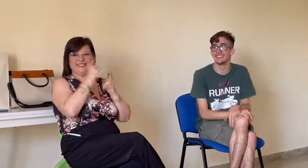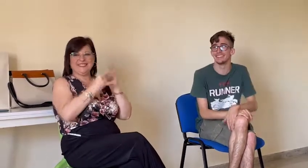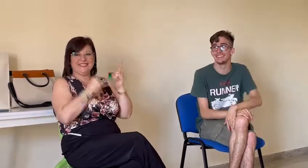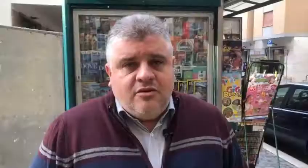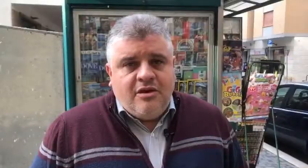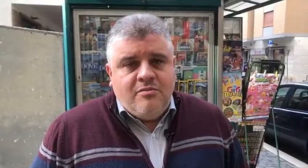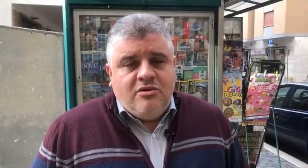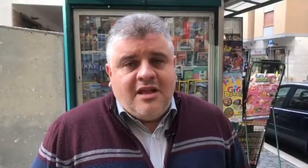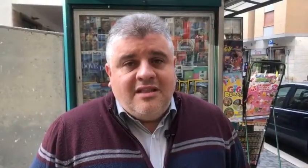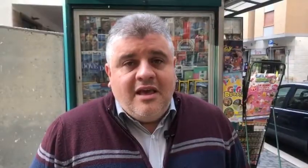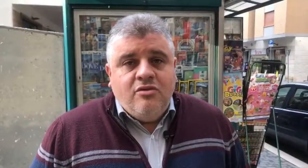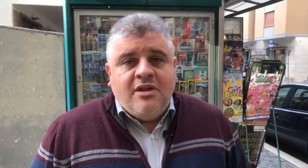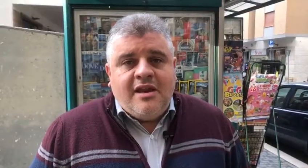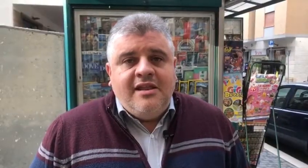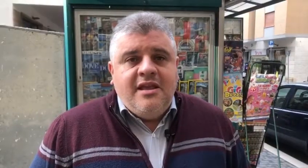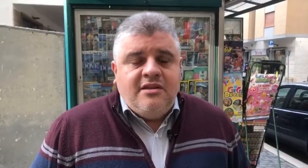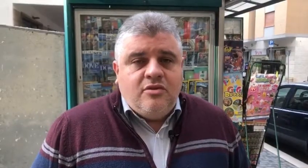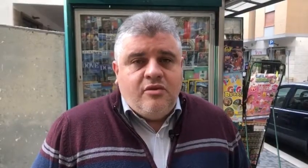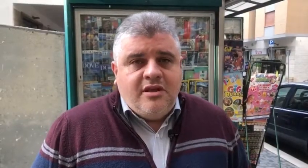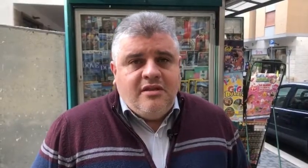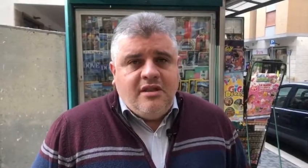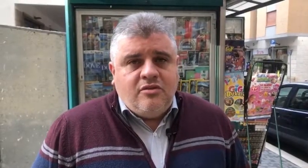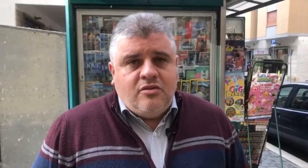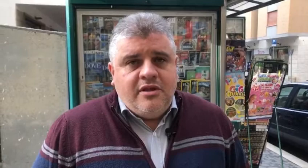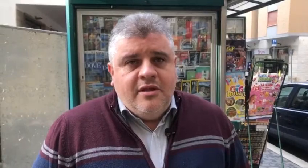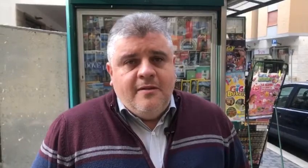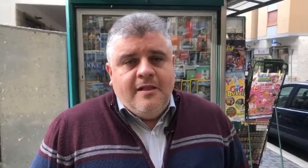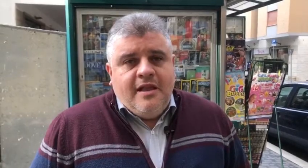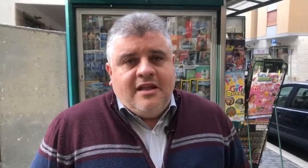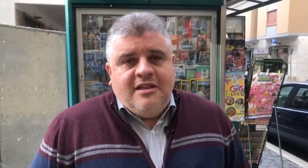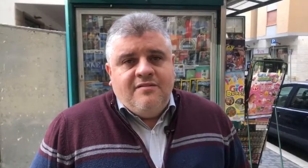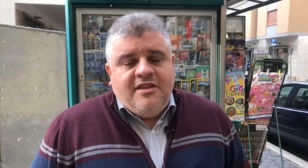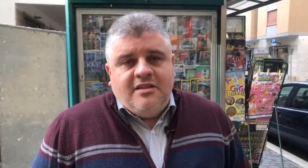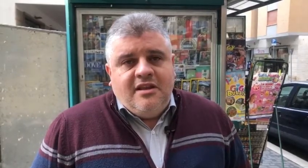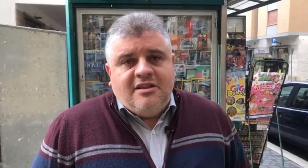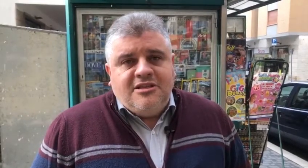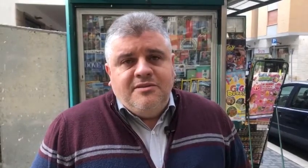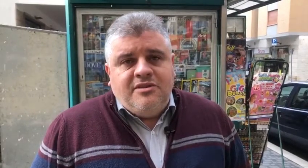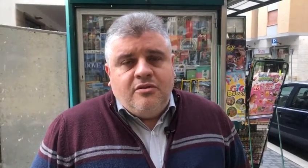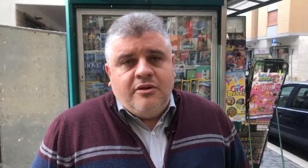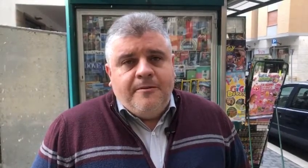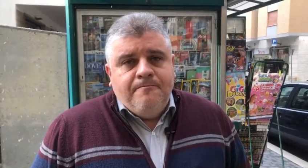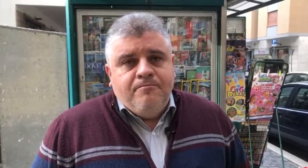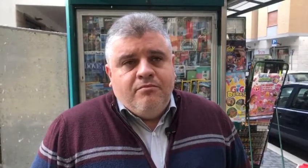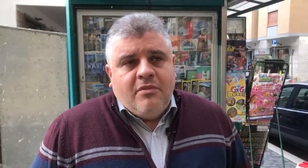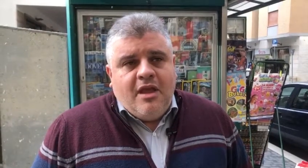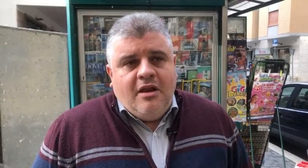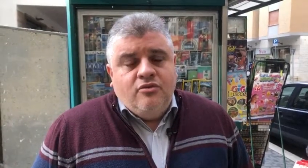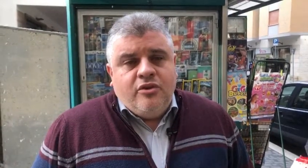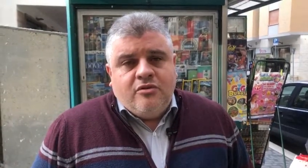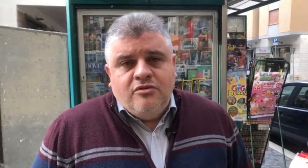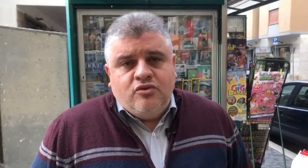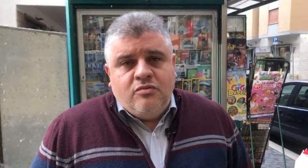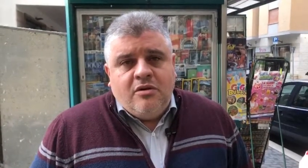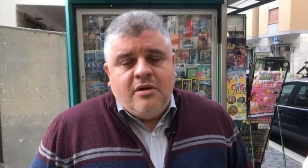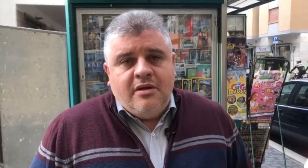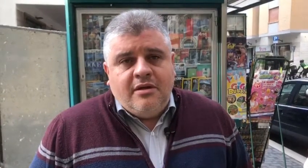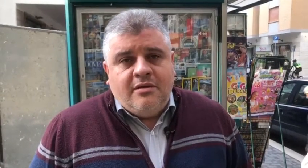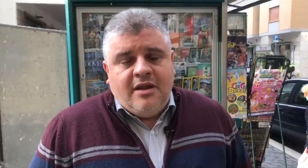direzione in modo tale da aiutare gli editori e i direttori a dar vita a delle trasmissioni all'uso e consumo della